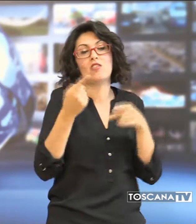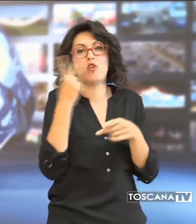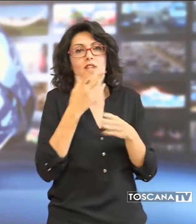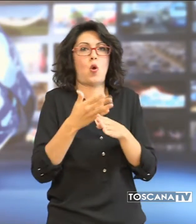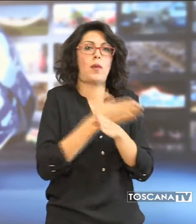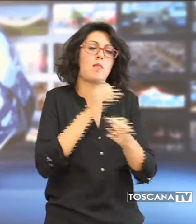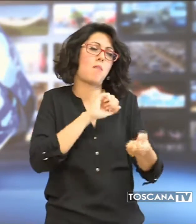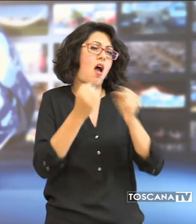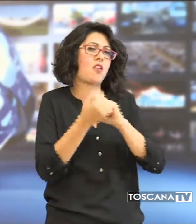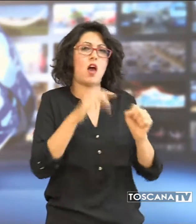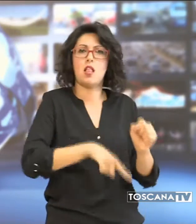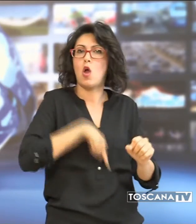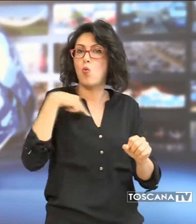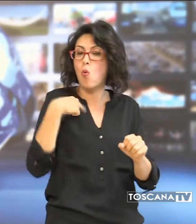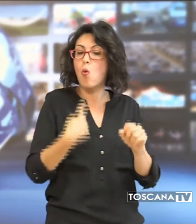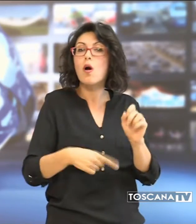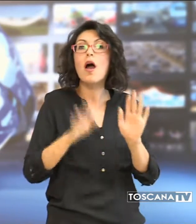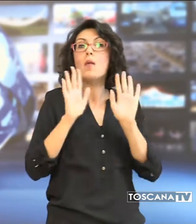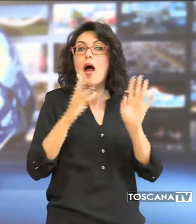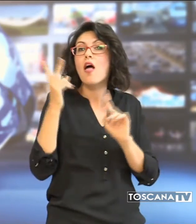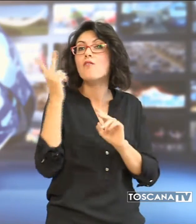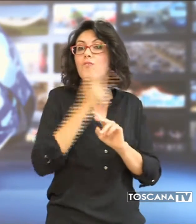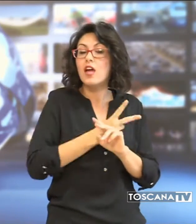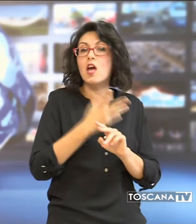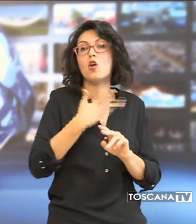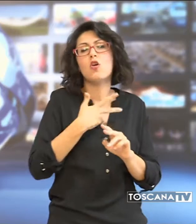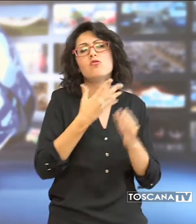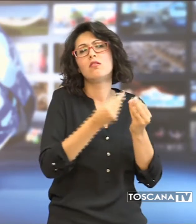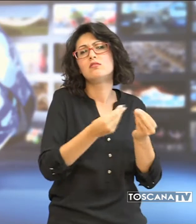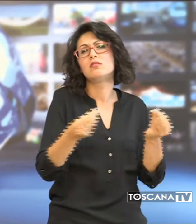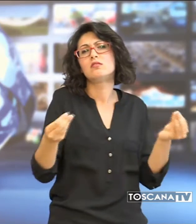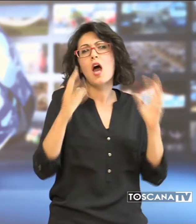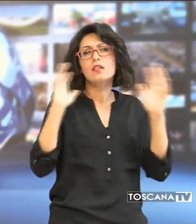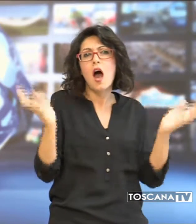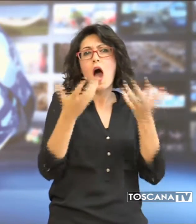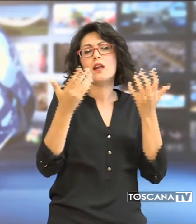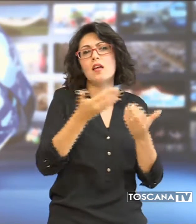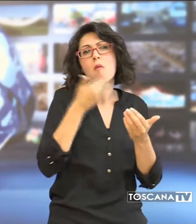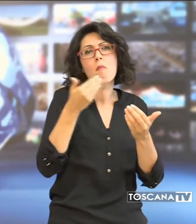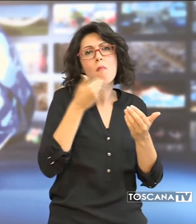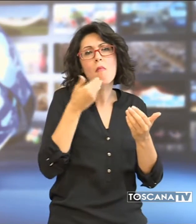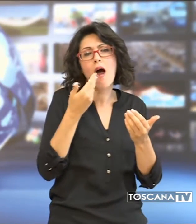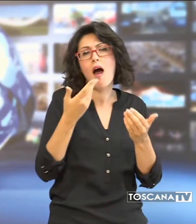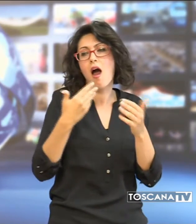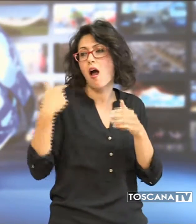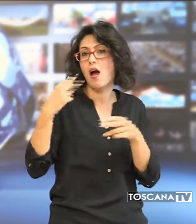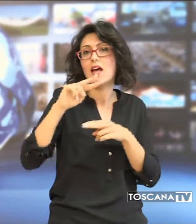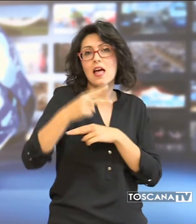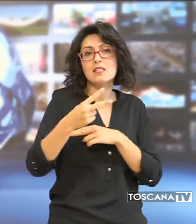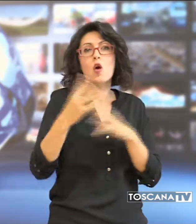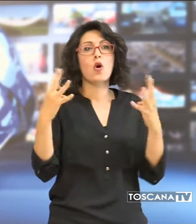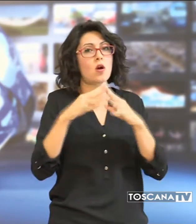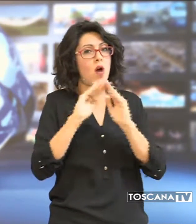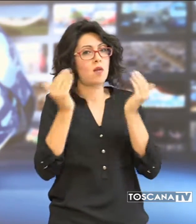rappresenta anche un precedente perché c'è ancora tanta arte che manca dalla seconda guerra